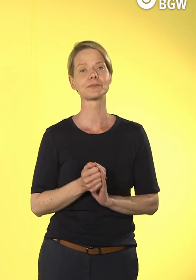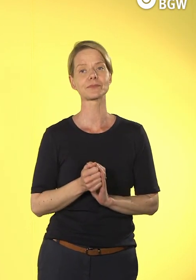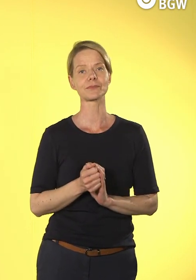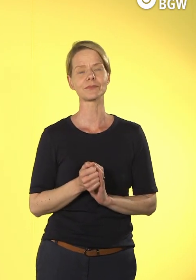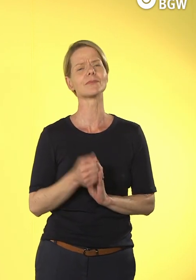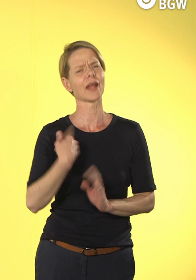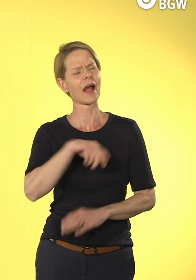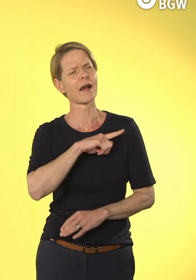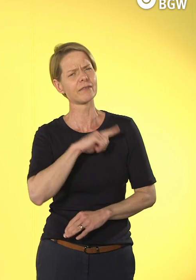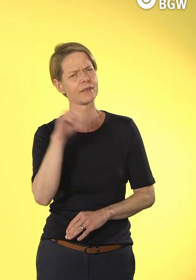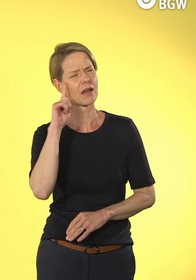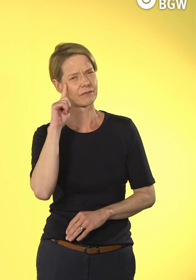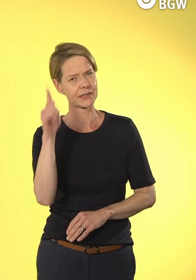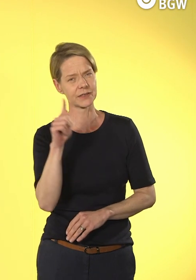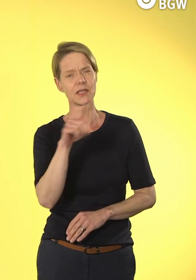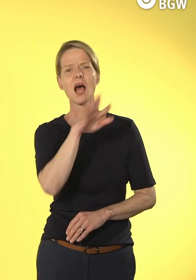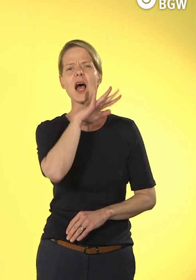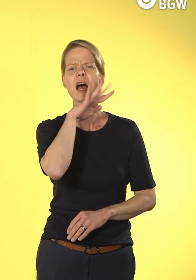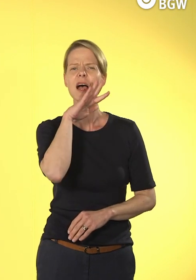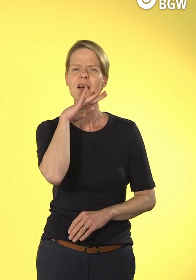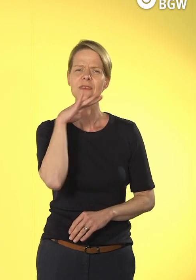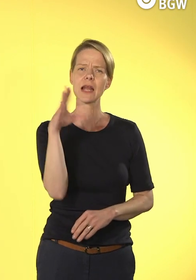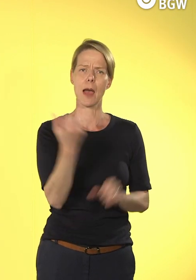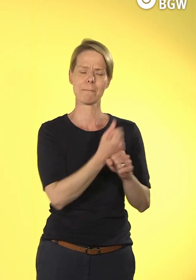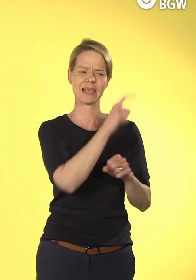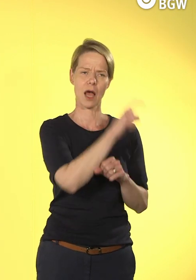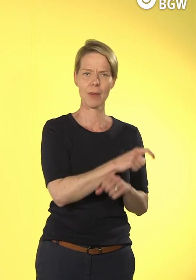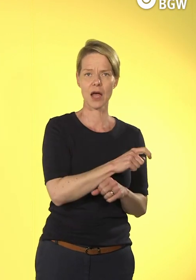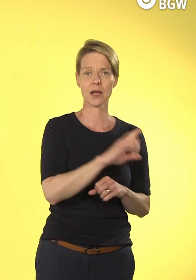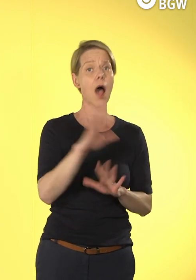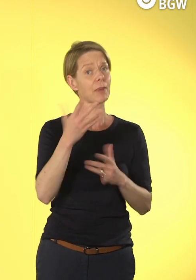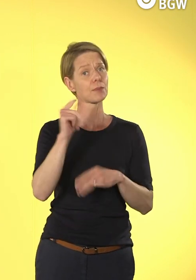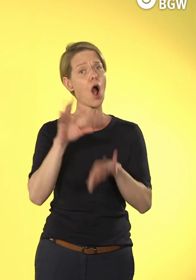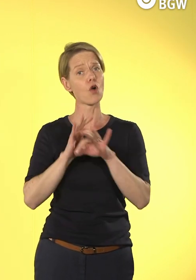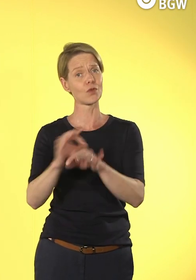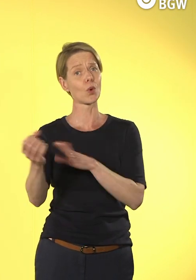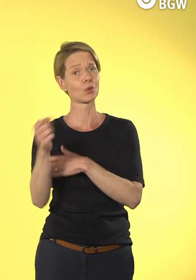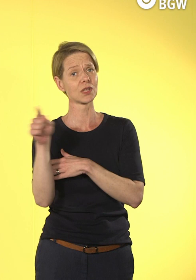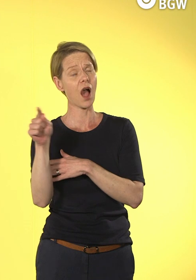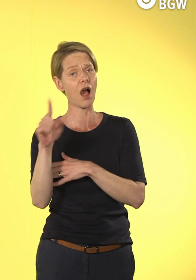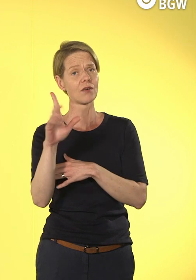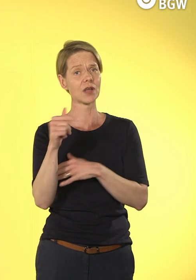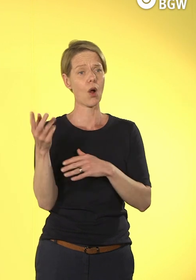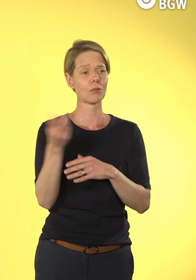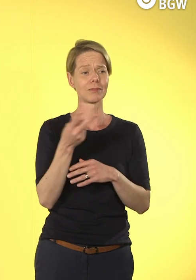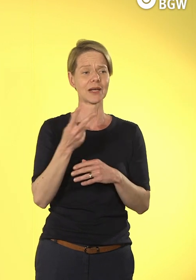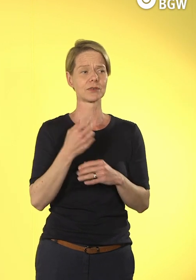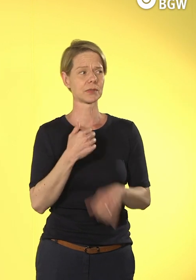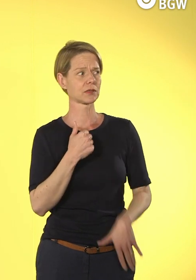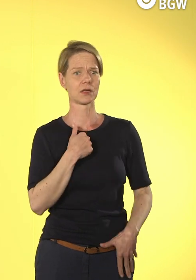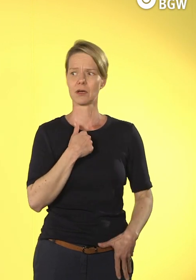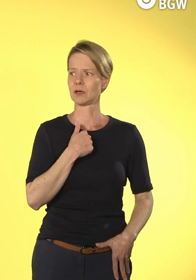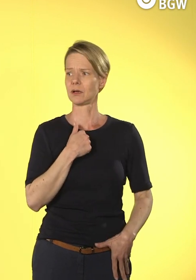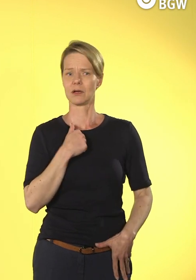viele Fachkräfte, auch Führungskräfte, sehr großen Respekt, teilweise Angst vor dem Thema Digitalisierung haben. Werde ich jetzt hier